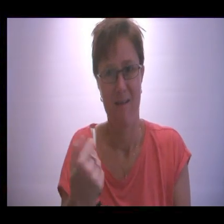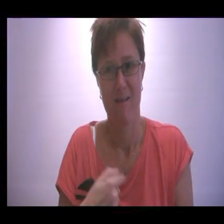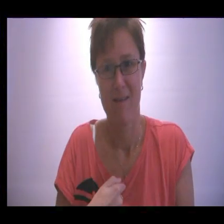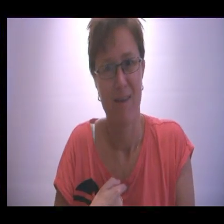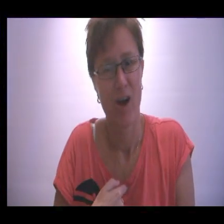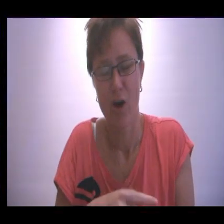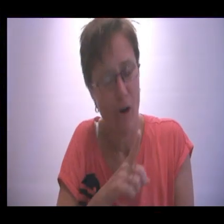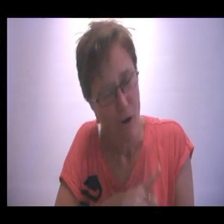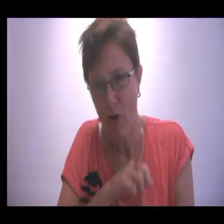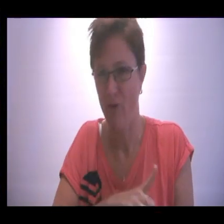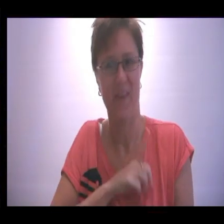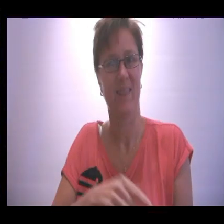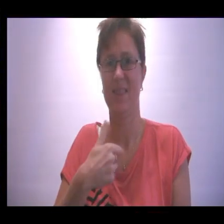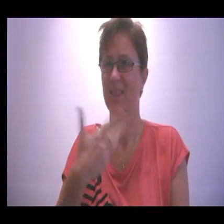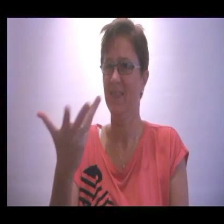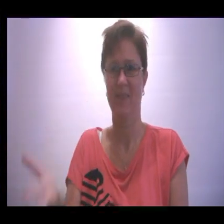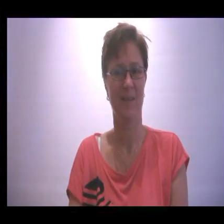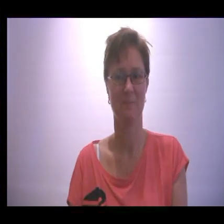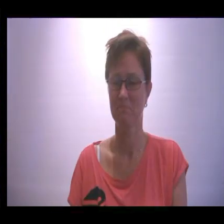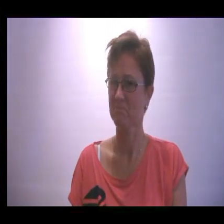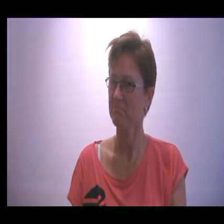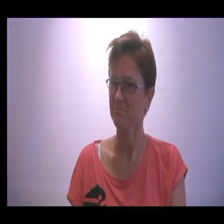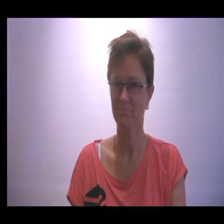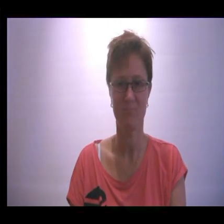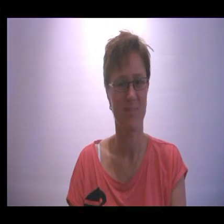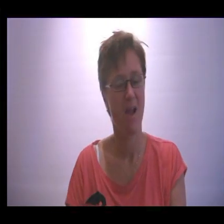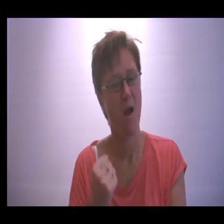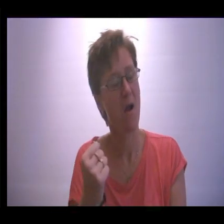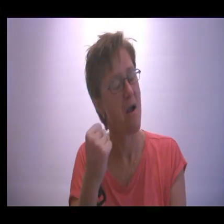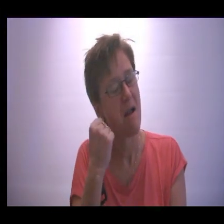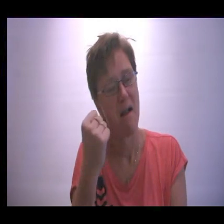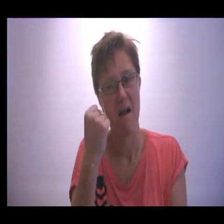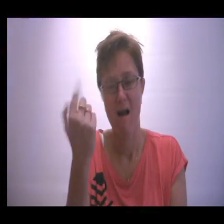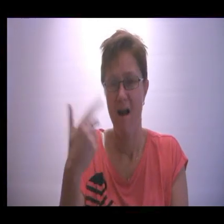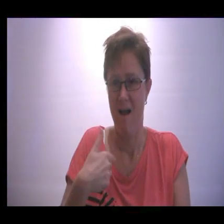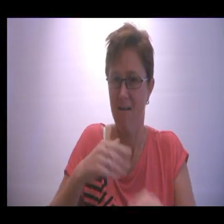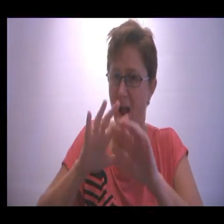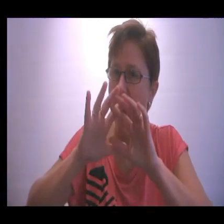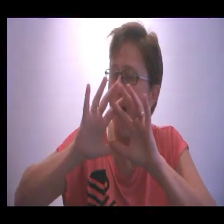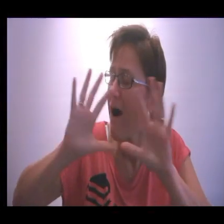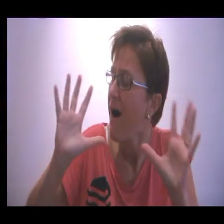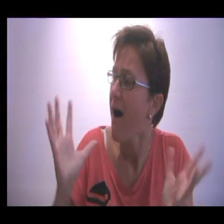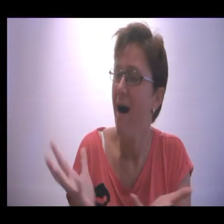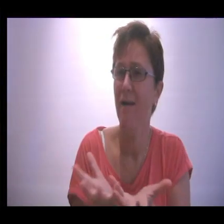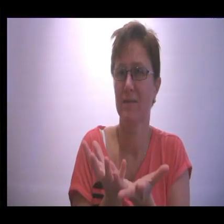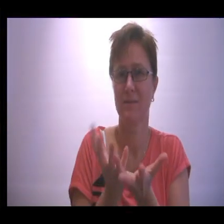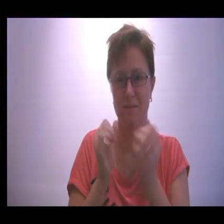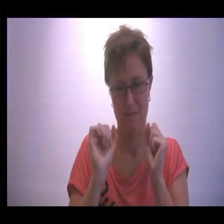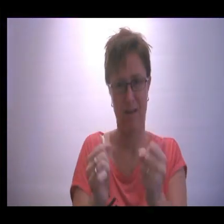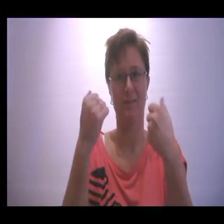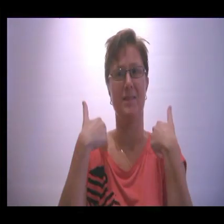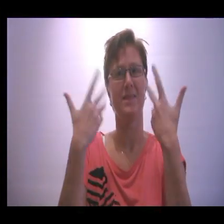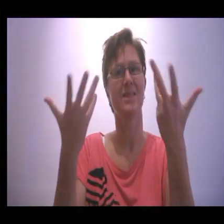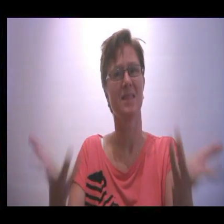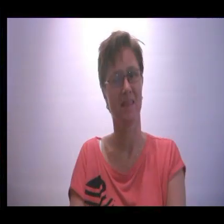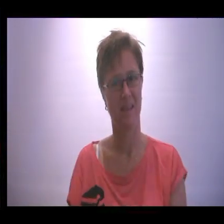Onvoorstelbaar Nee nee ik ben dit niet gewend Onvoorstelbaar Want alles